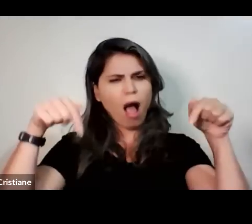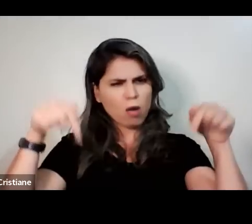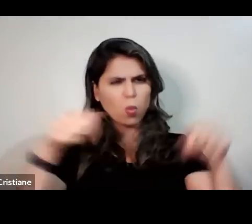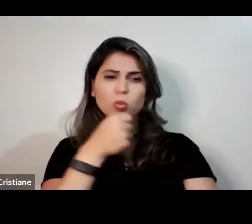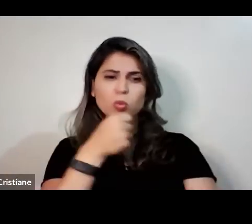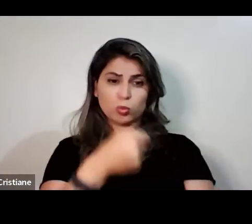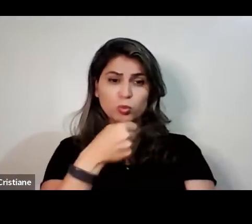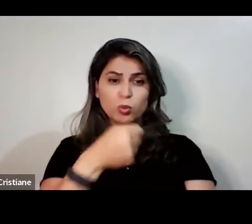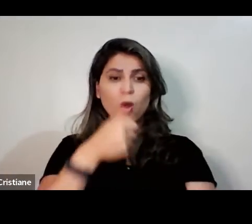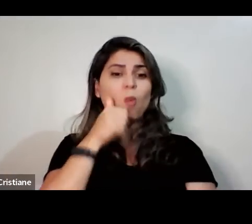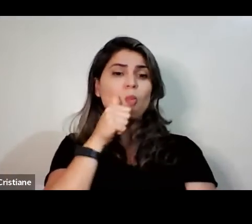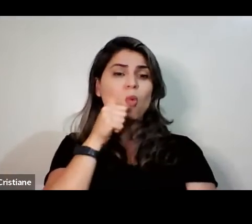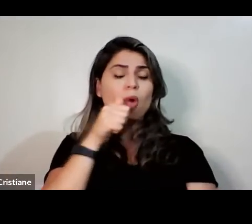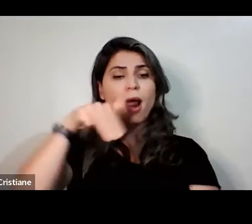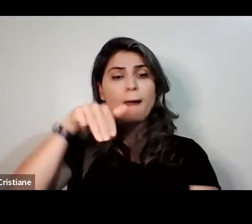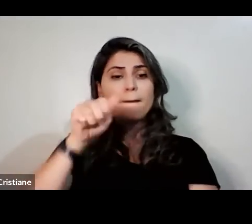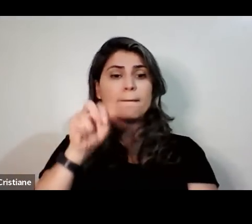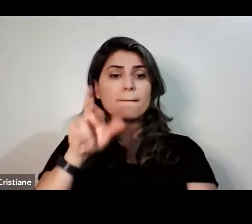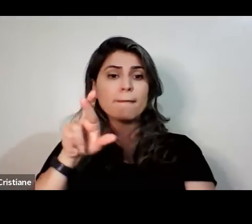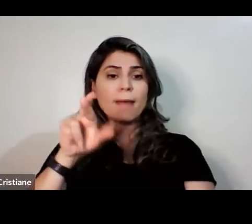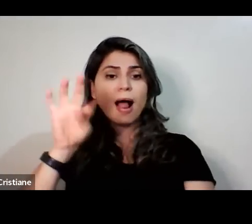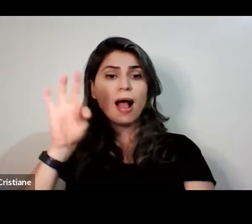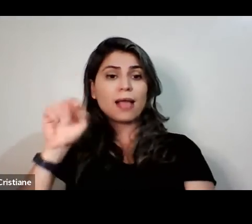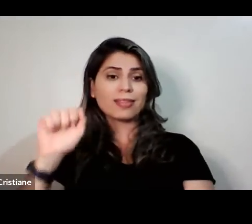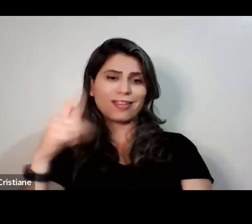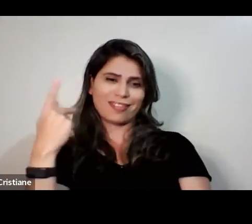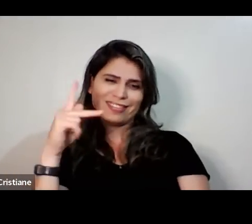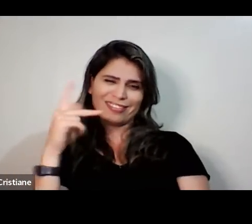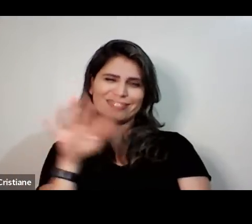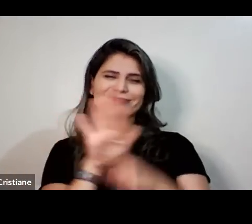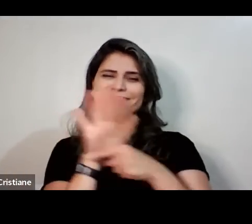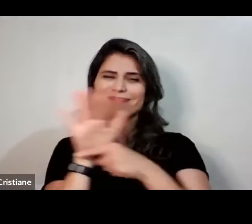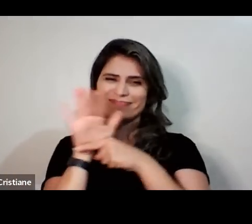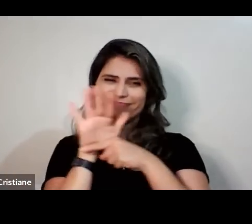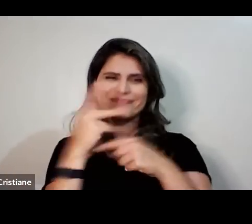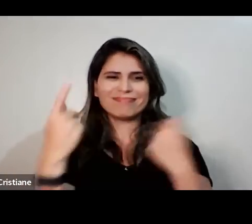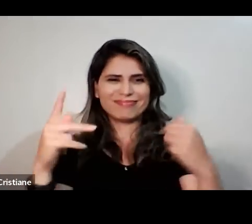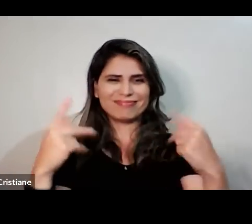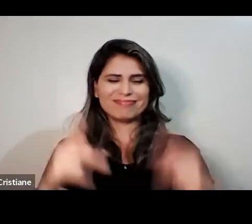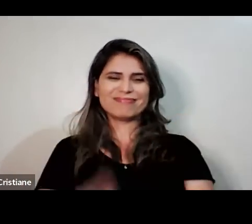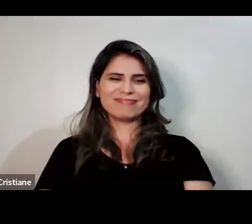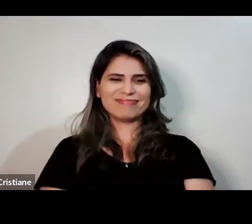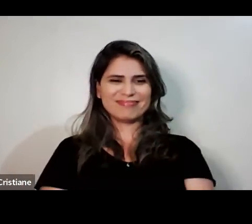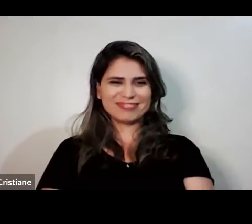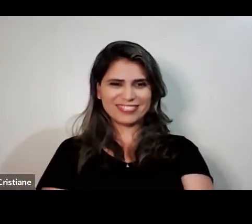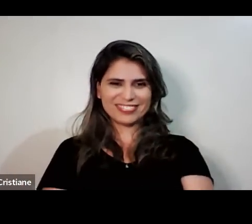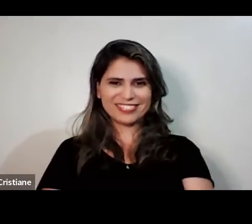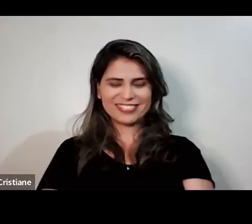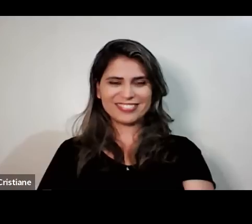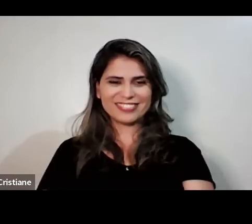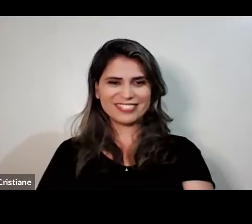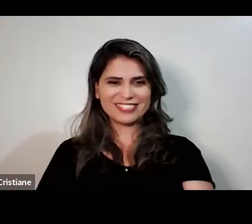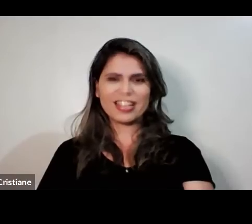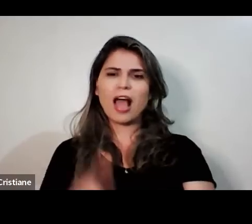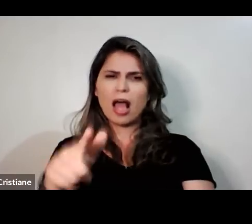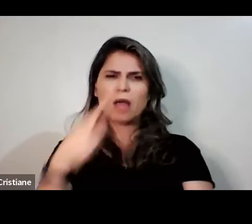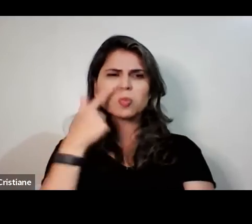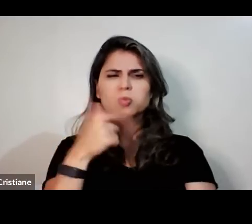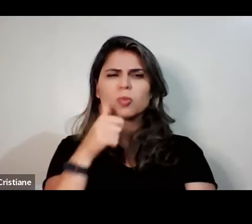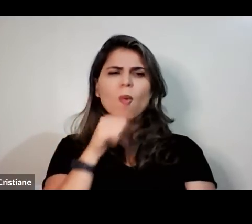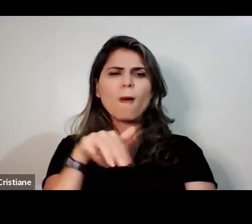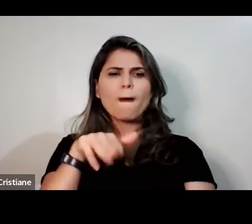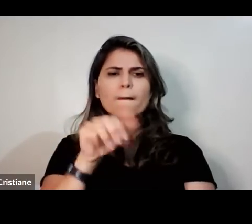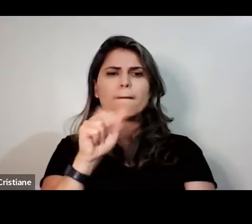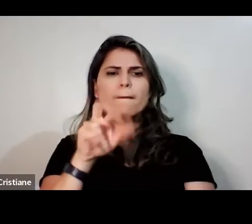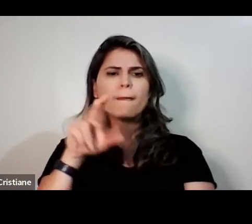gente perceber que ela estava passando por esse problema. Opa, aí, pronto. Levanta novamente, Marta,